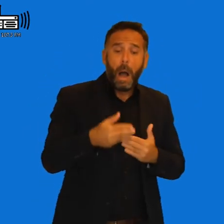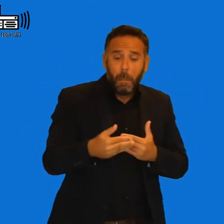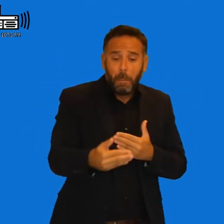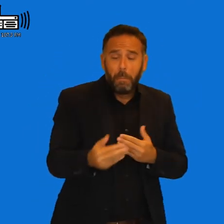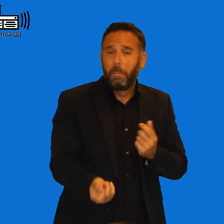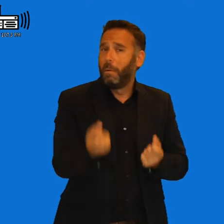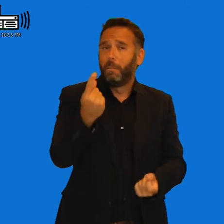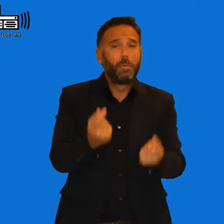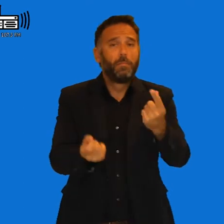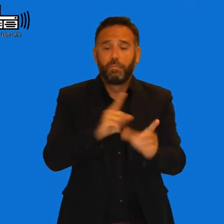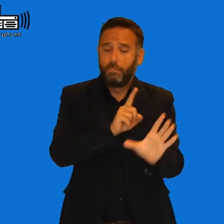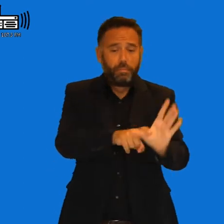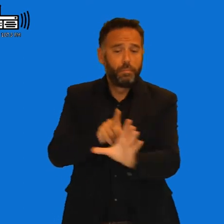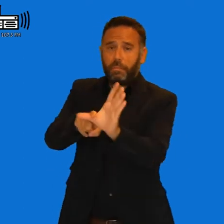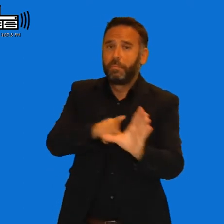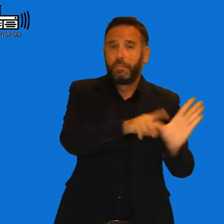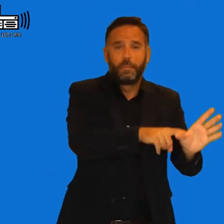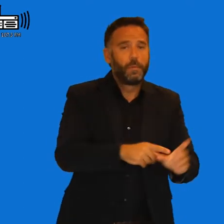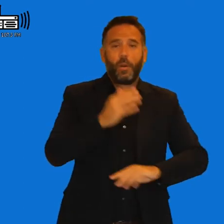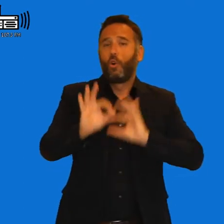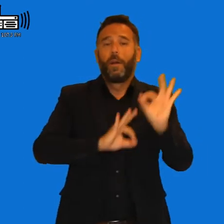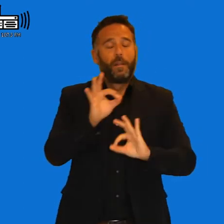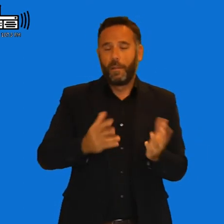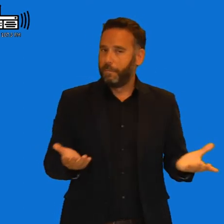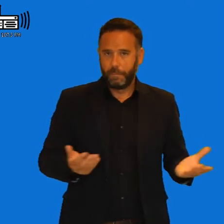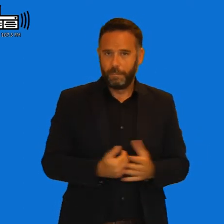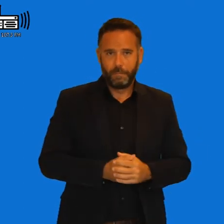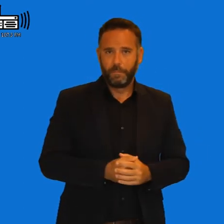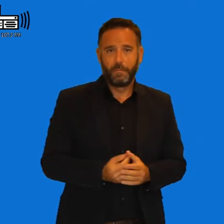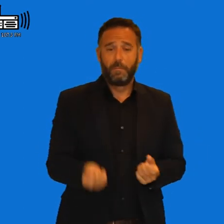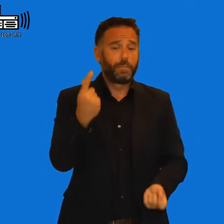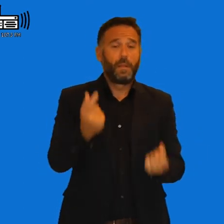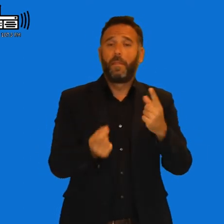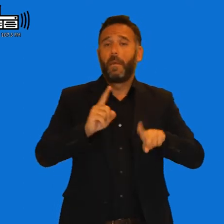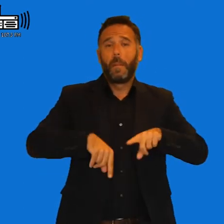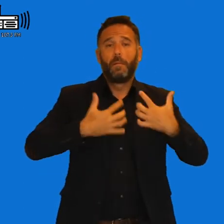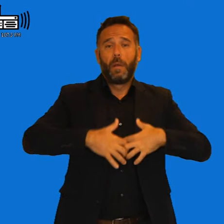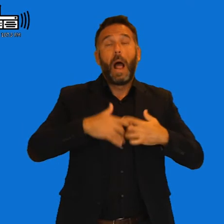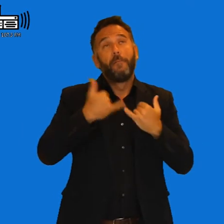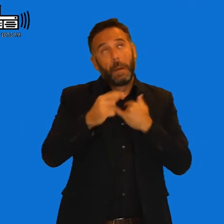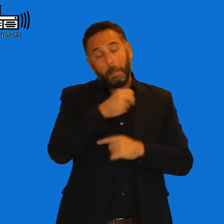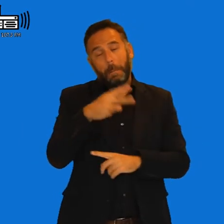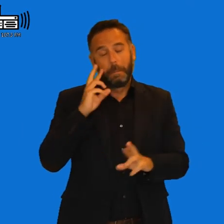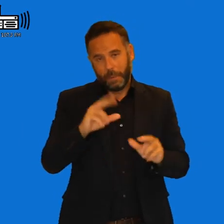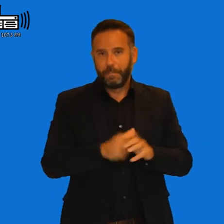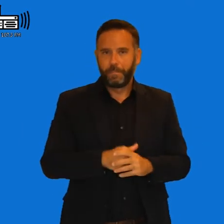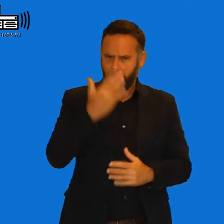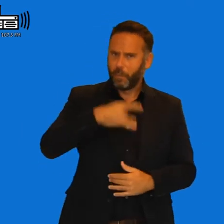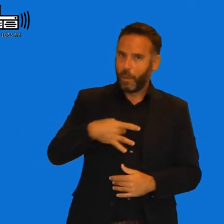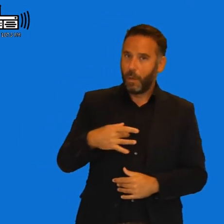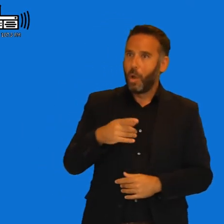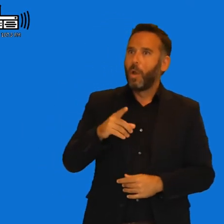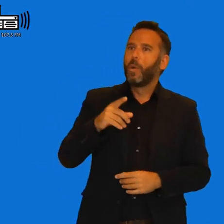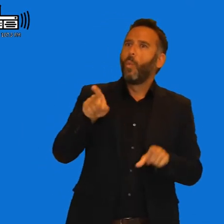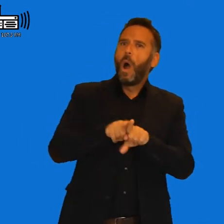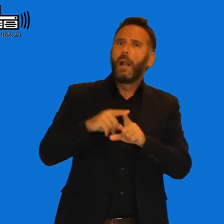que nos vayamos como esta primera cena de gala que hacemos ahora, pues a ver cómo sale y espero que salga genial. Además, los eventos tampoco es malo repetirlos si